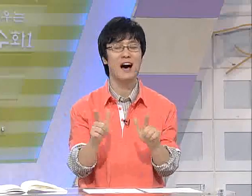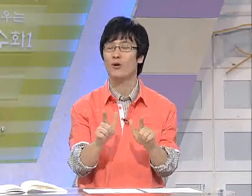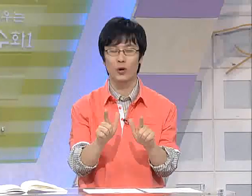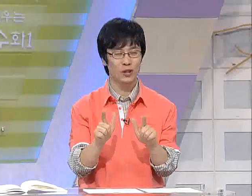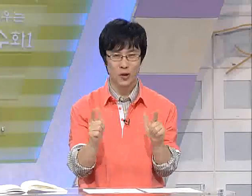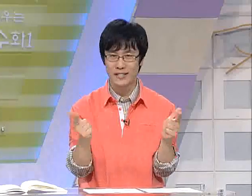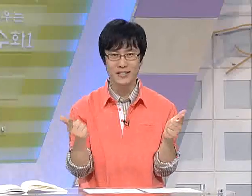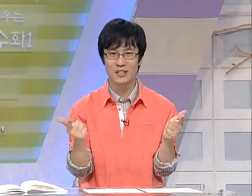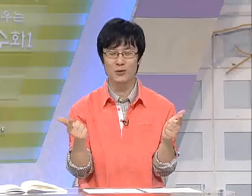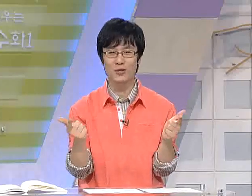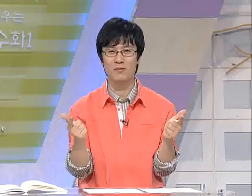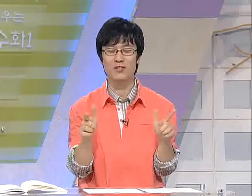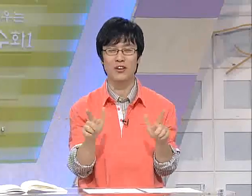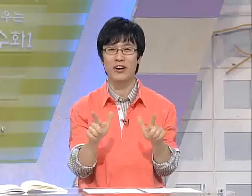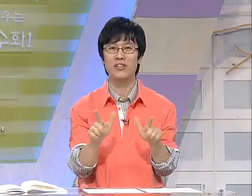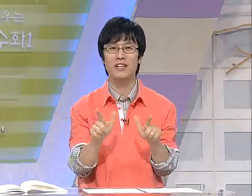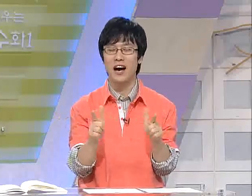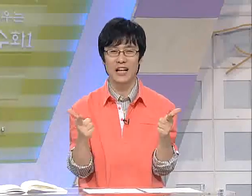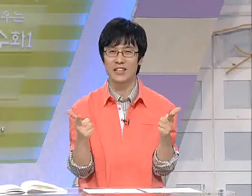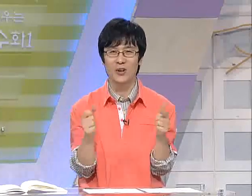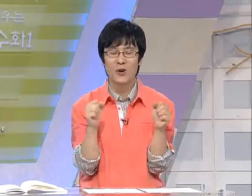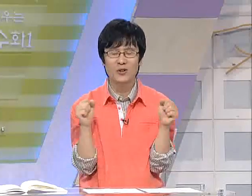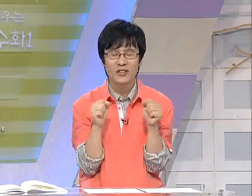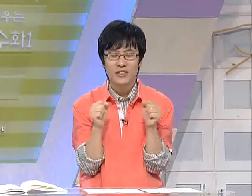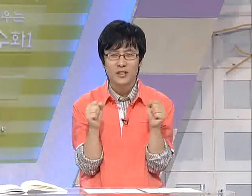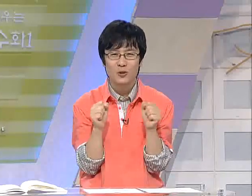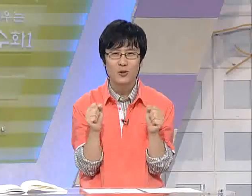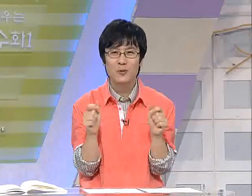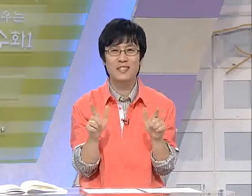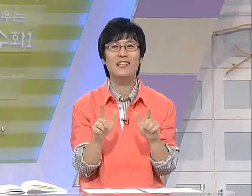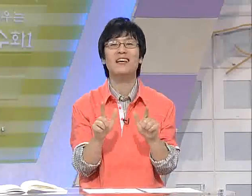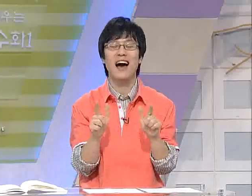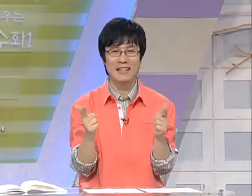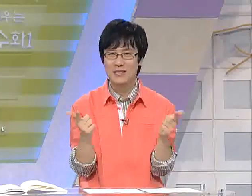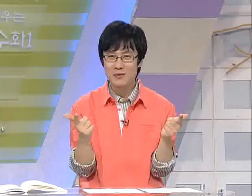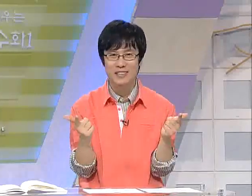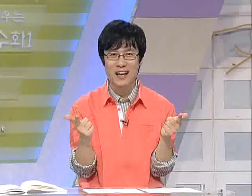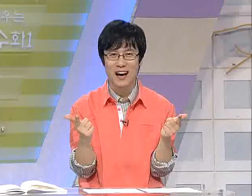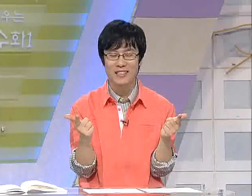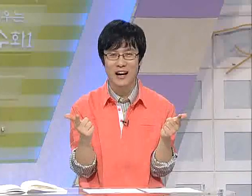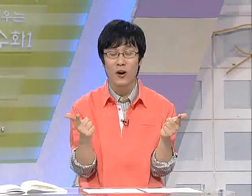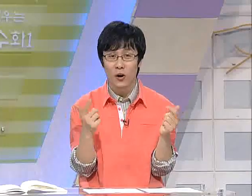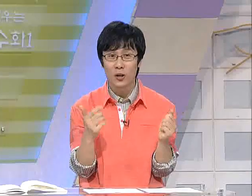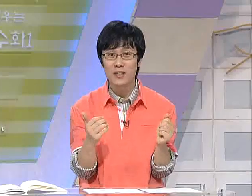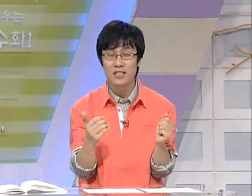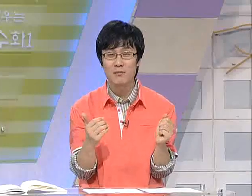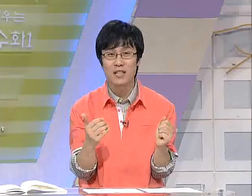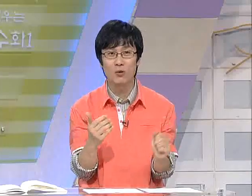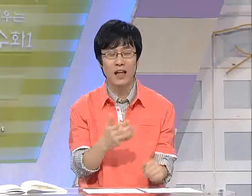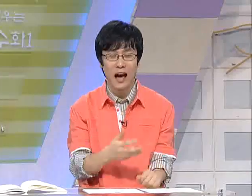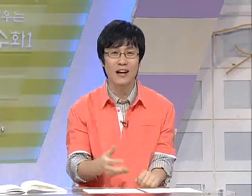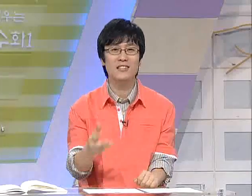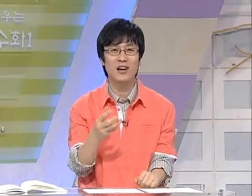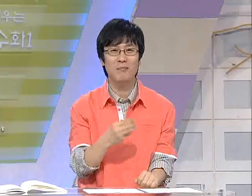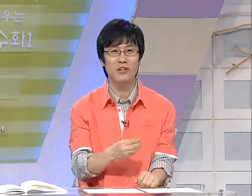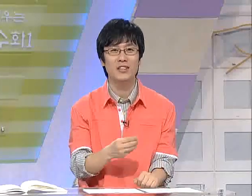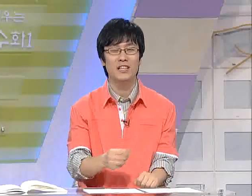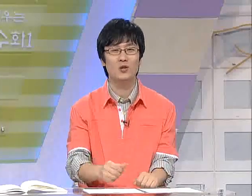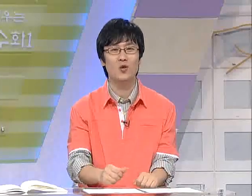고개도 같이 흔들어 주시면서요. 아니요, 춥지 않습니다. 자, 어렵지 않습니다. 우리 다 같이 한 번 이